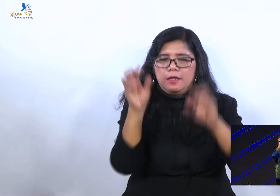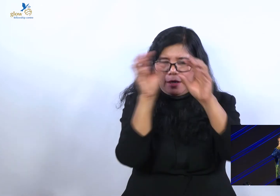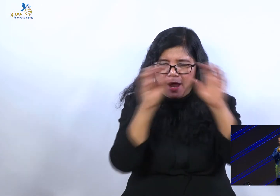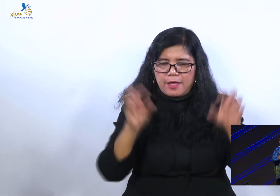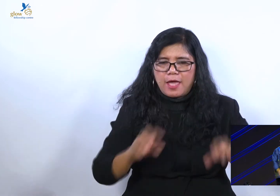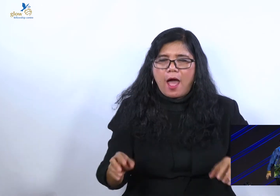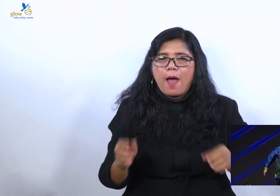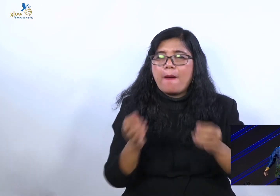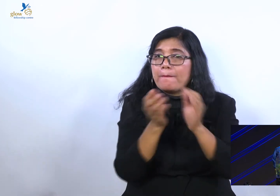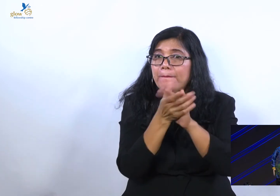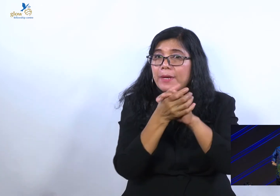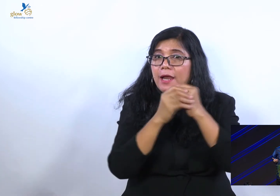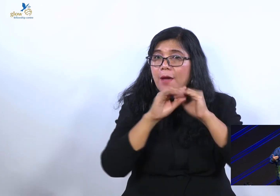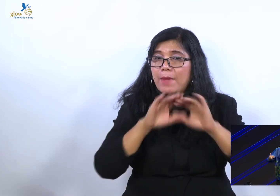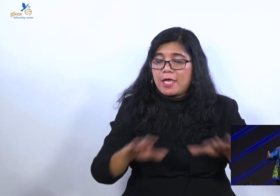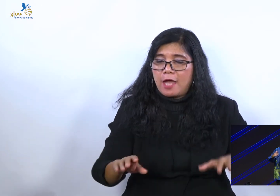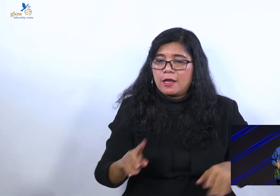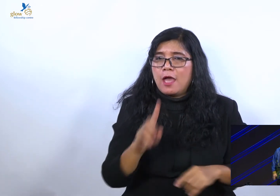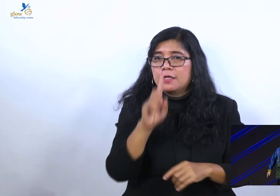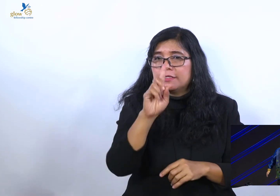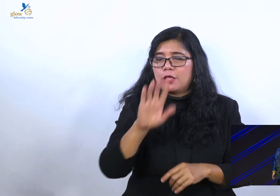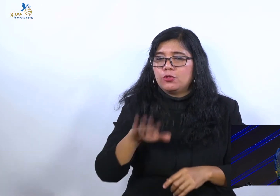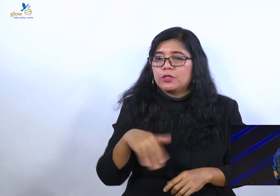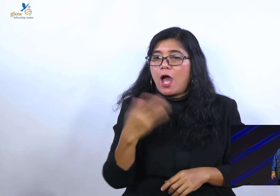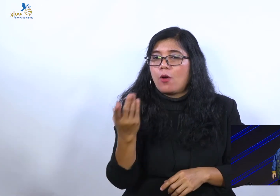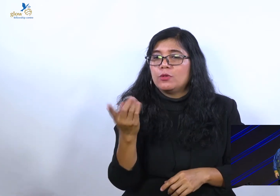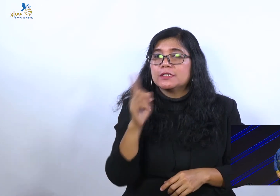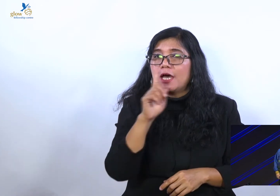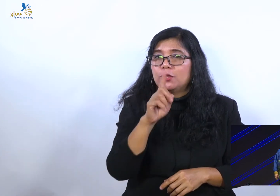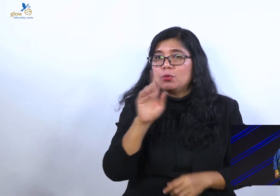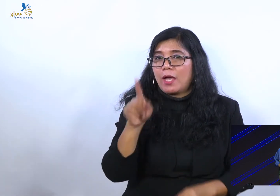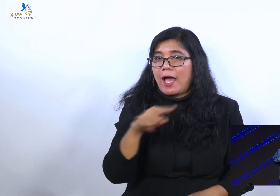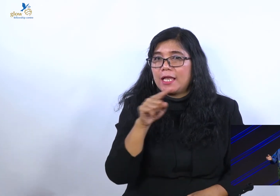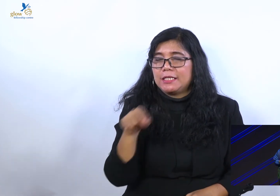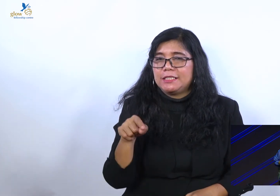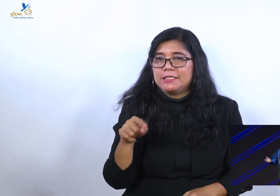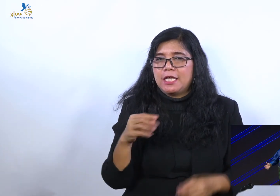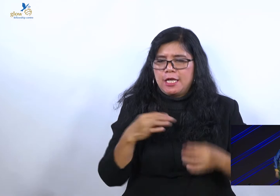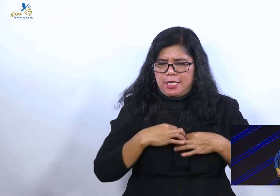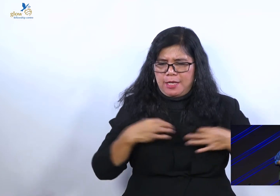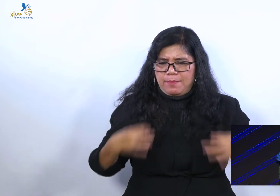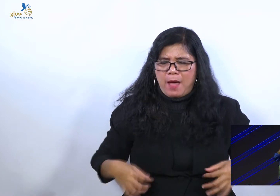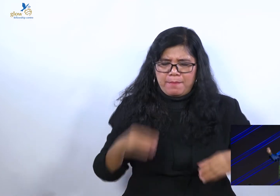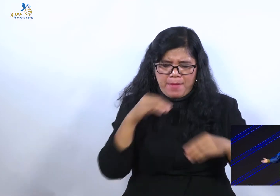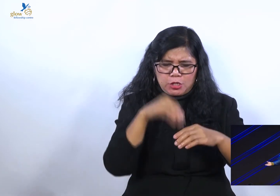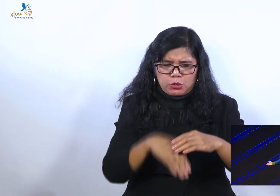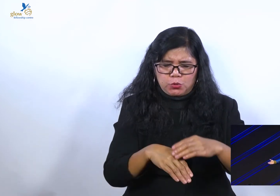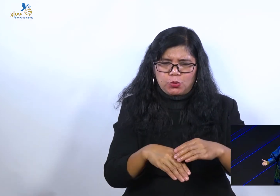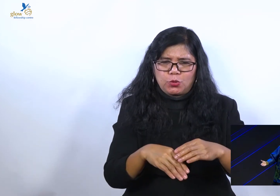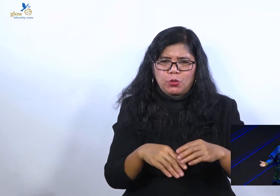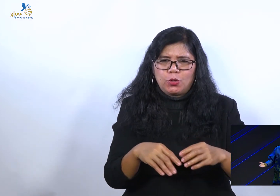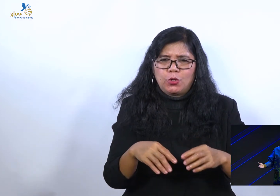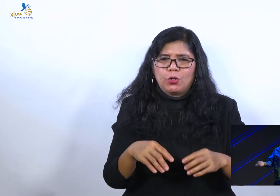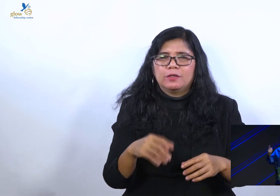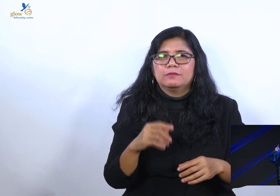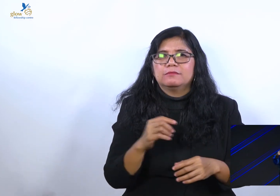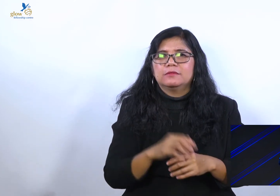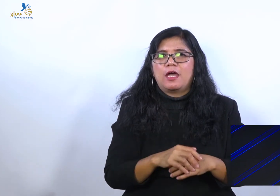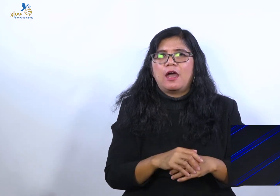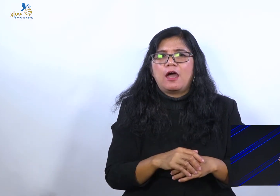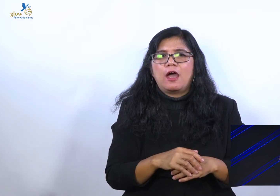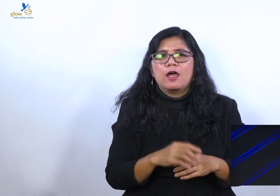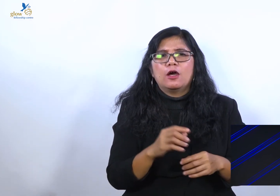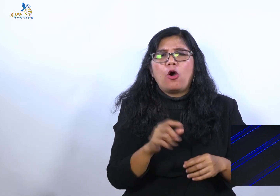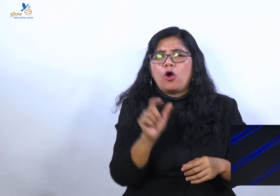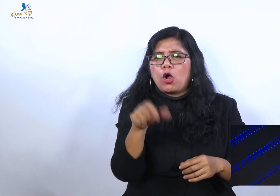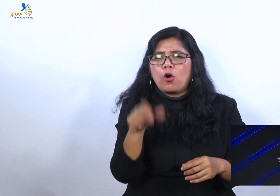tahu satu tahun satu kali, imam akan masuk ke bayi suci. Dan setiap orang harus membawa korban, kalau dosanya besar pada zaman